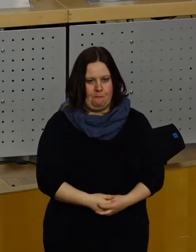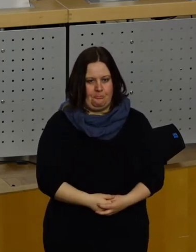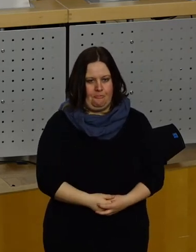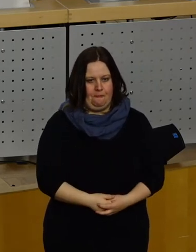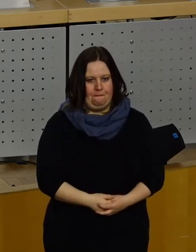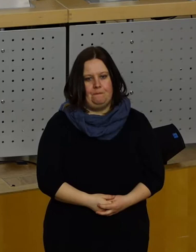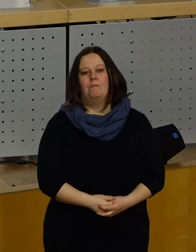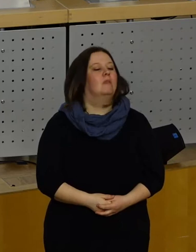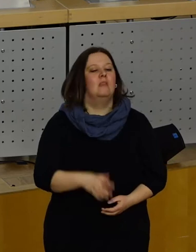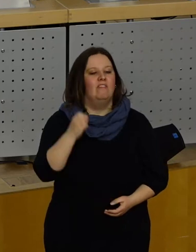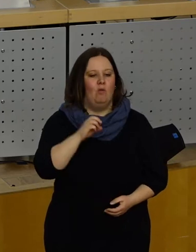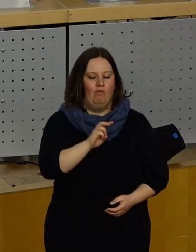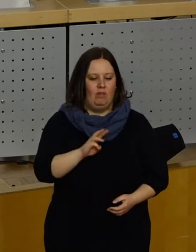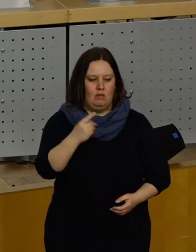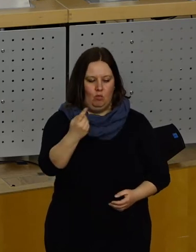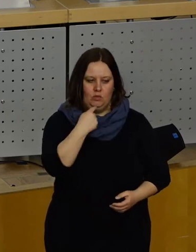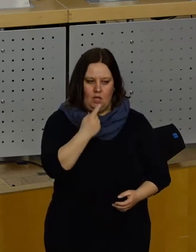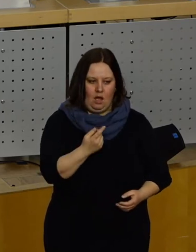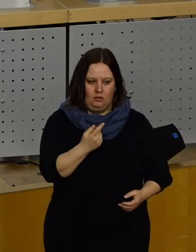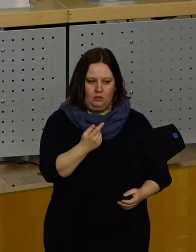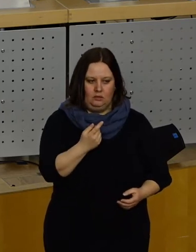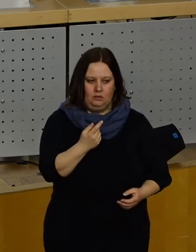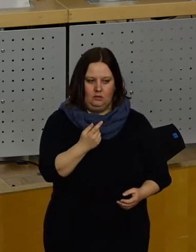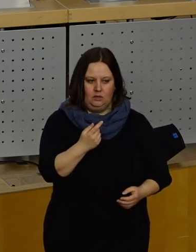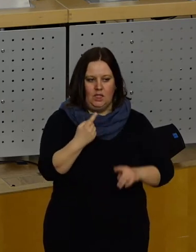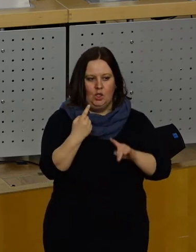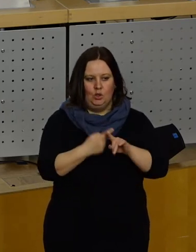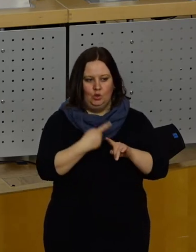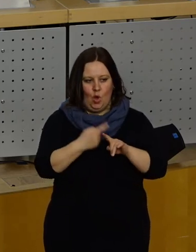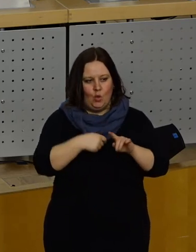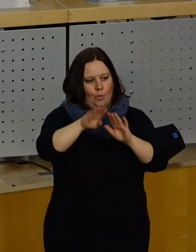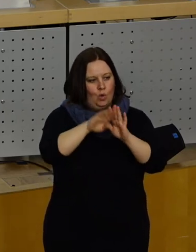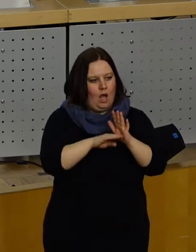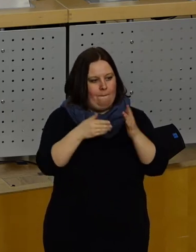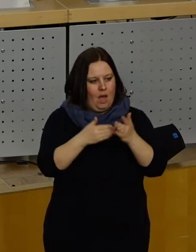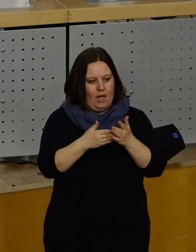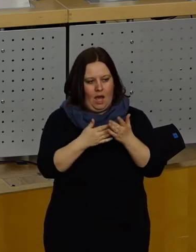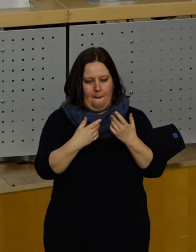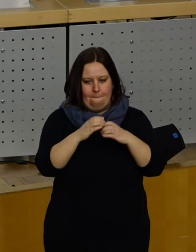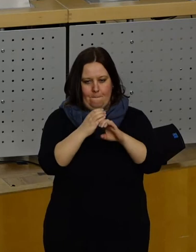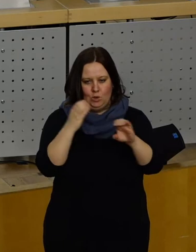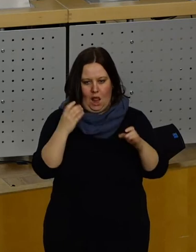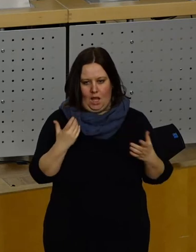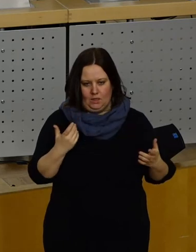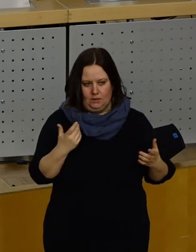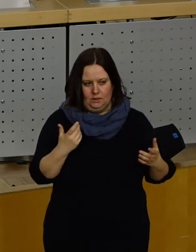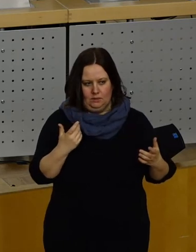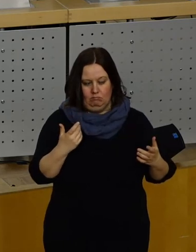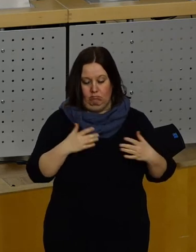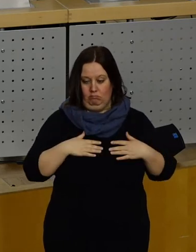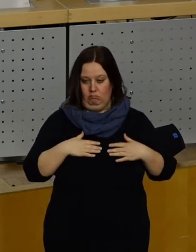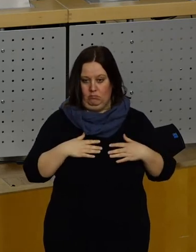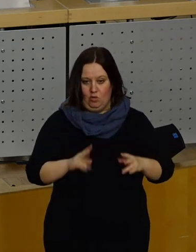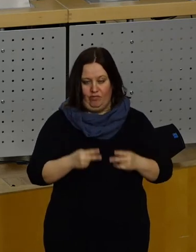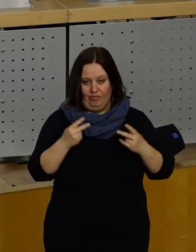Frau Wendt hat angesprochen, die Sonderprogramm-Barrierebus-Haltestellen. Da wäre unsere